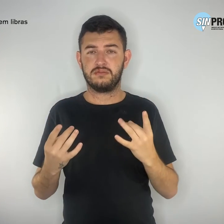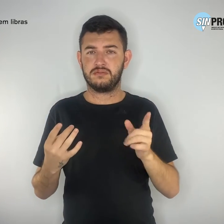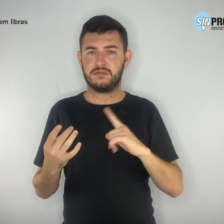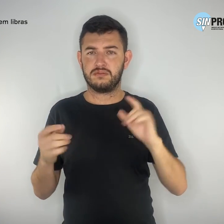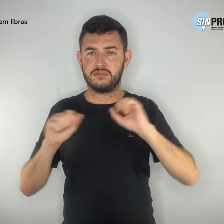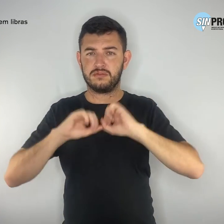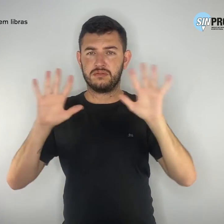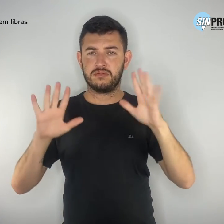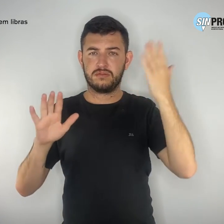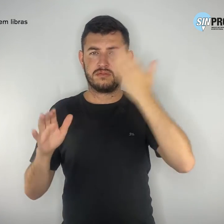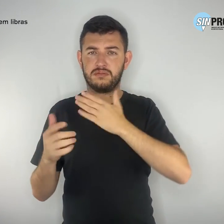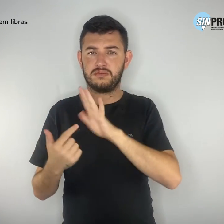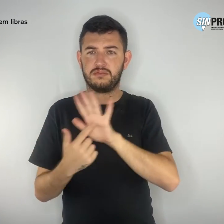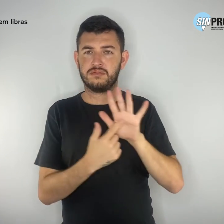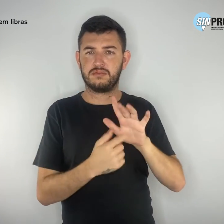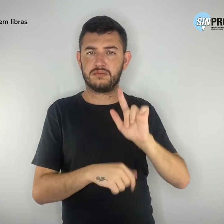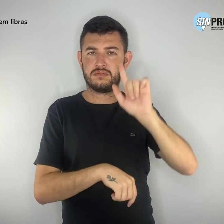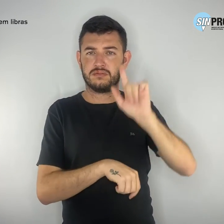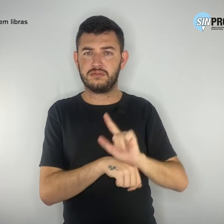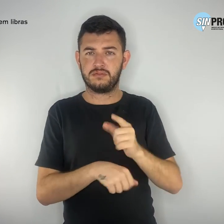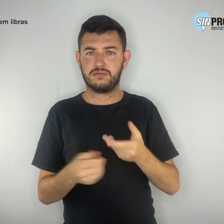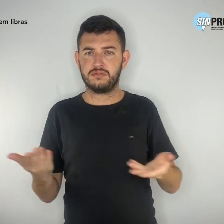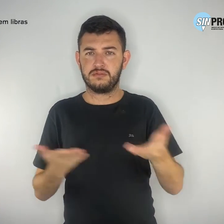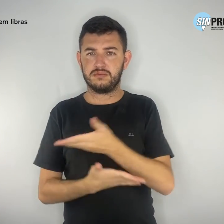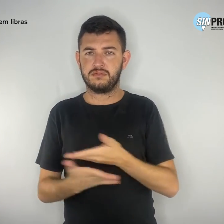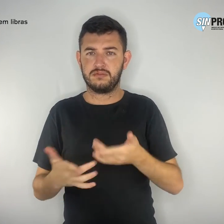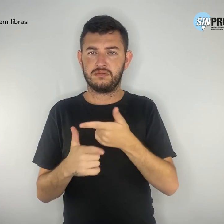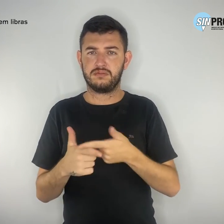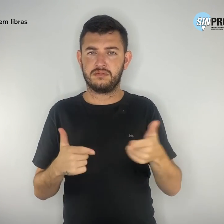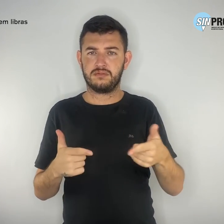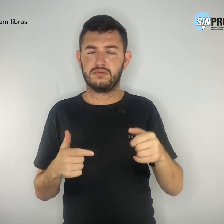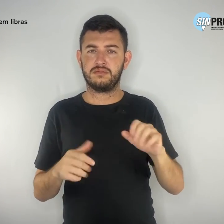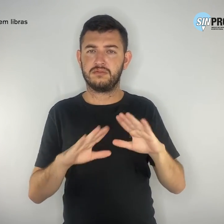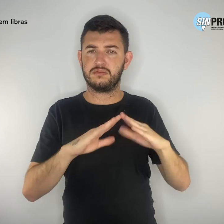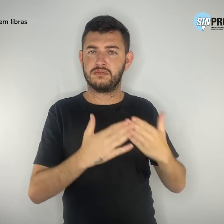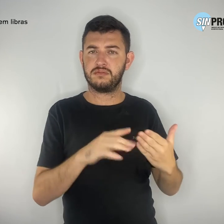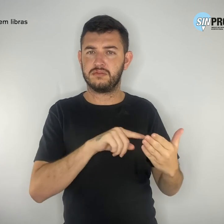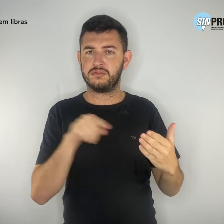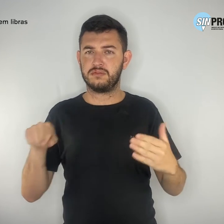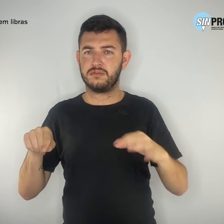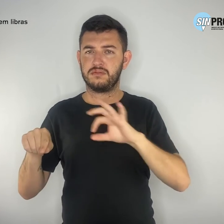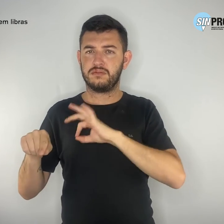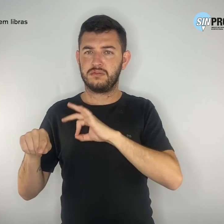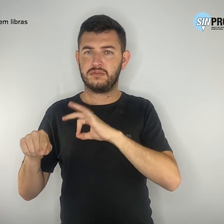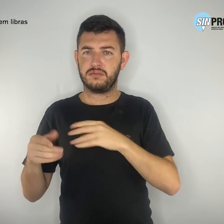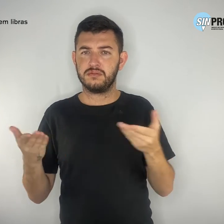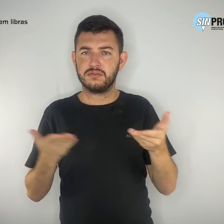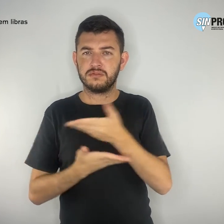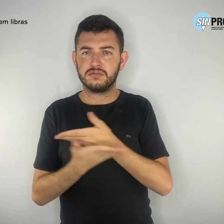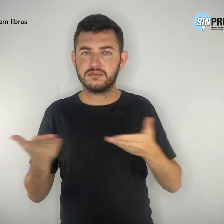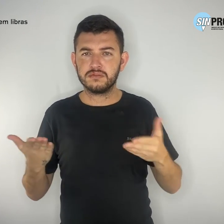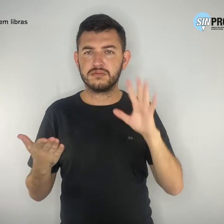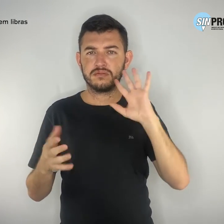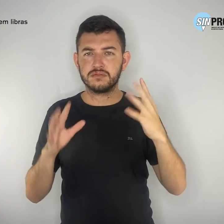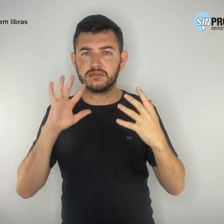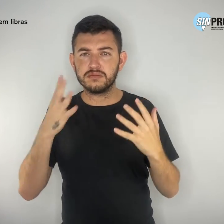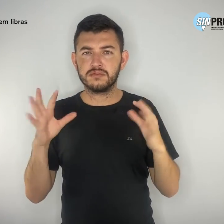modelo de gestão compartilhada não traz solução e piora o ambiente escolar como